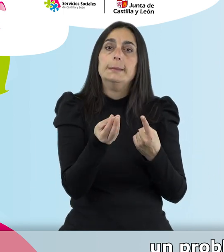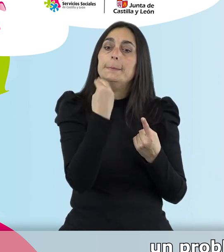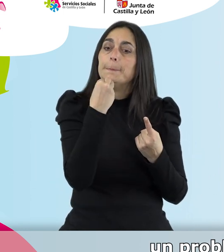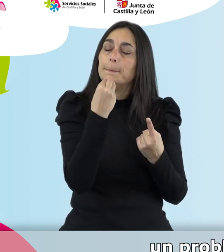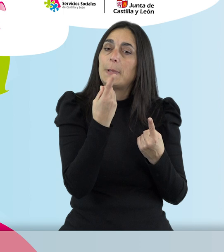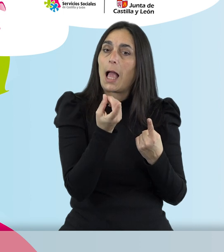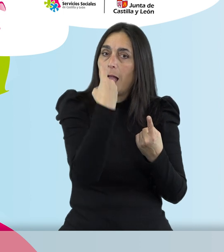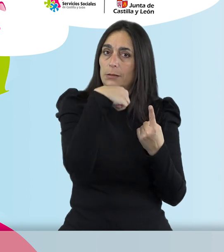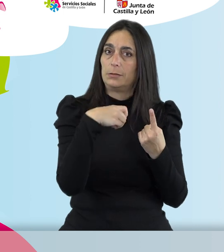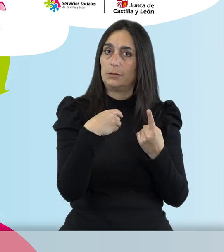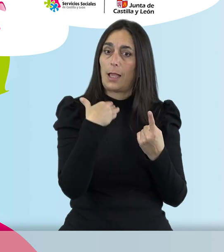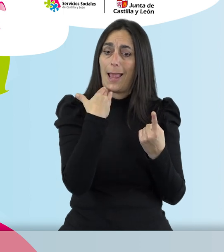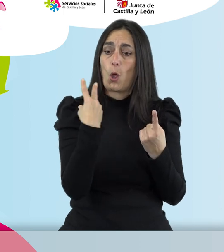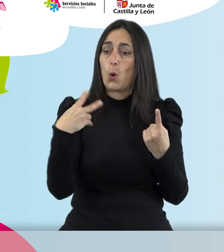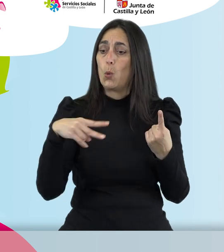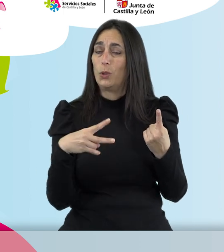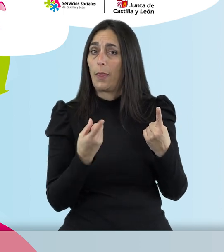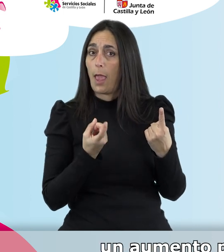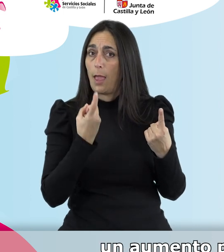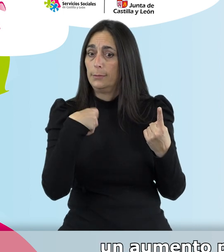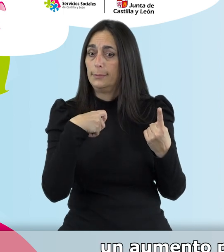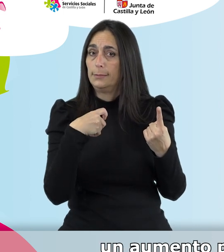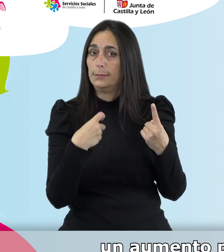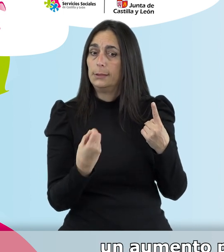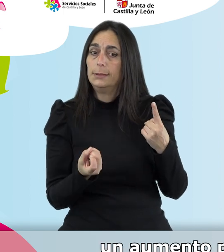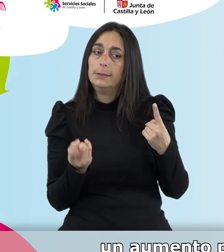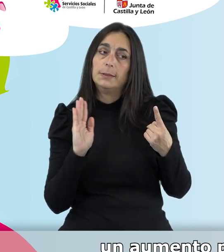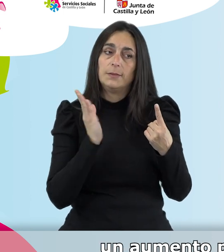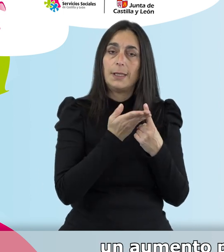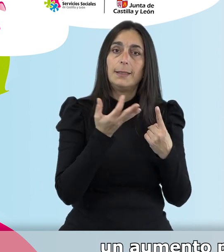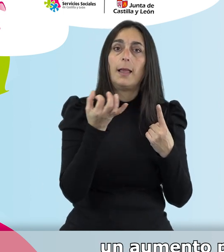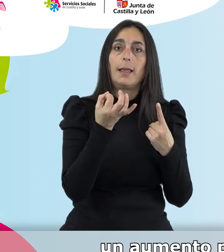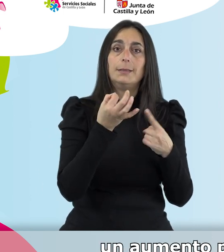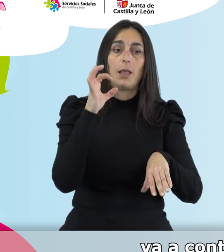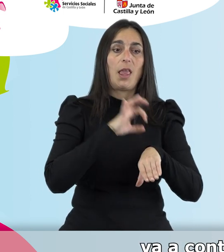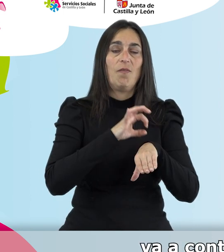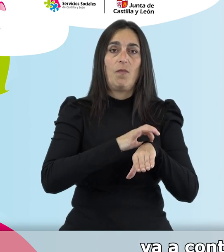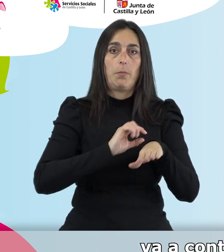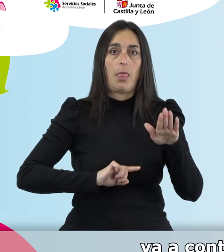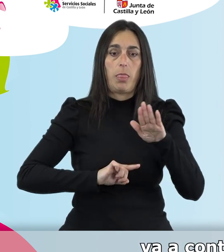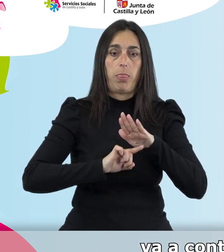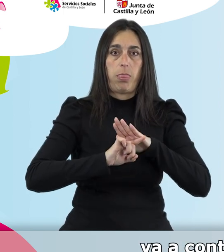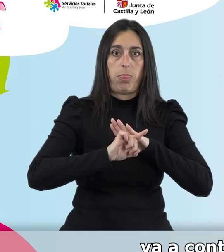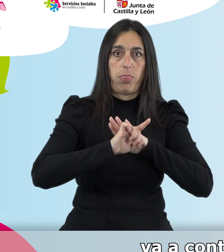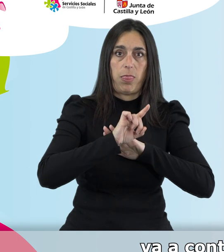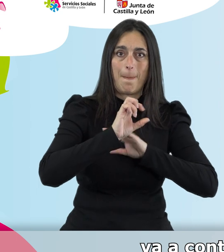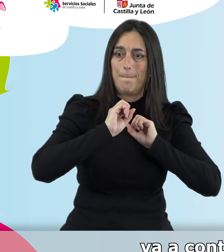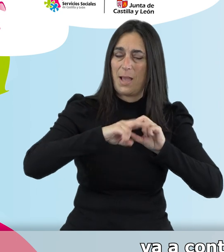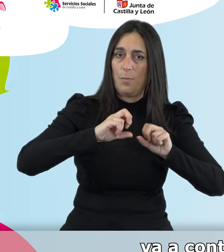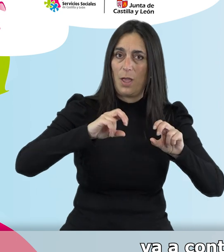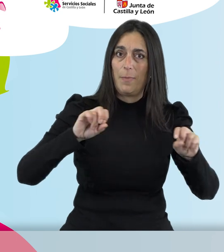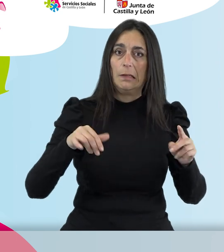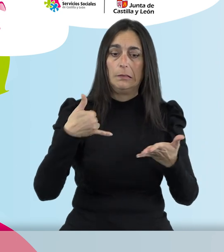de alimentos. Esta malnutrición va a generar un aumento progresivo de las enfermedades, va a contribuir a la